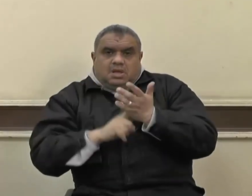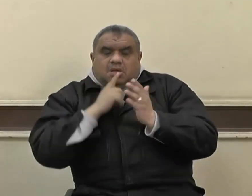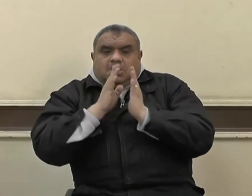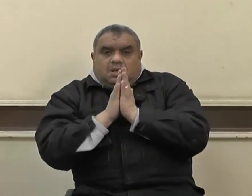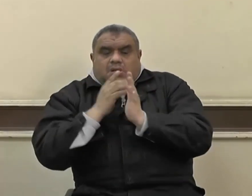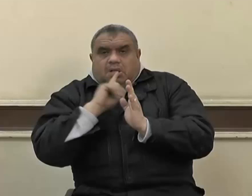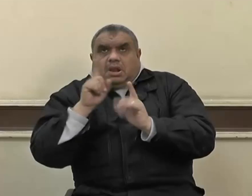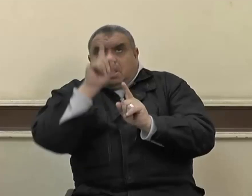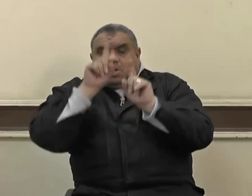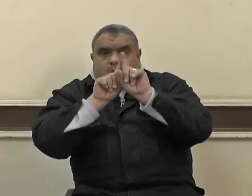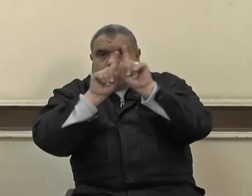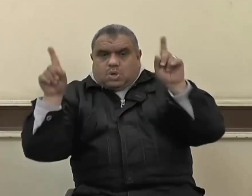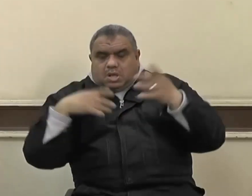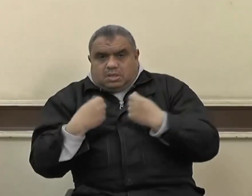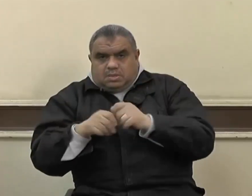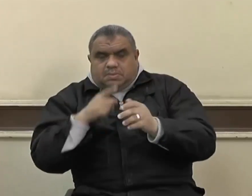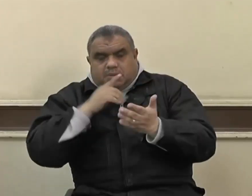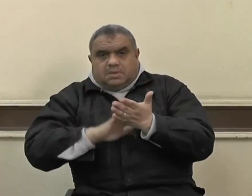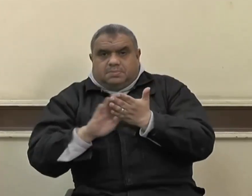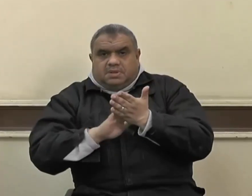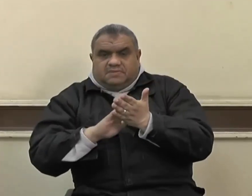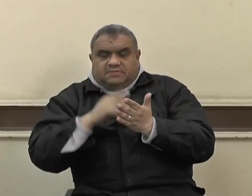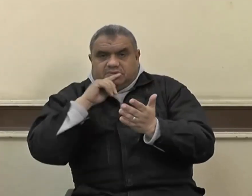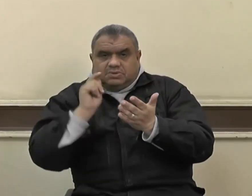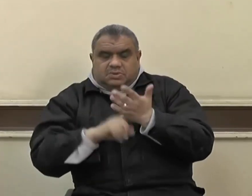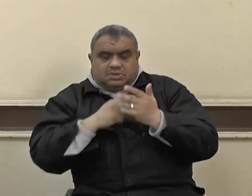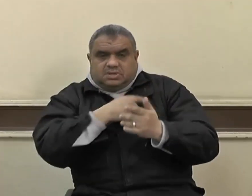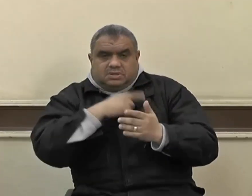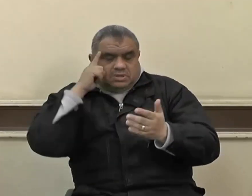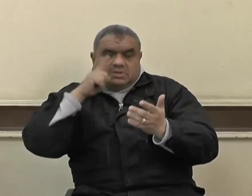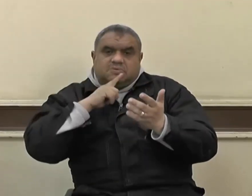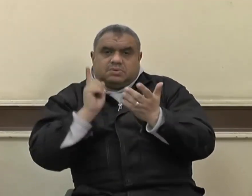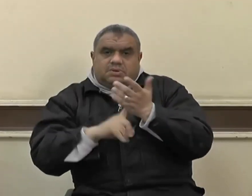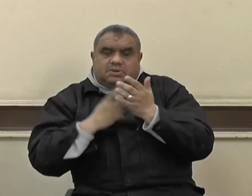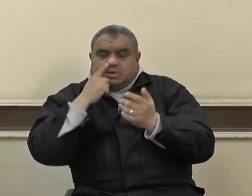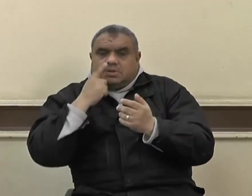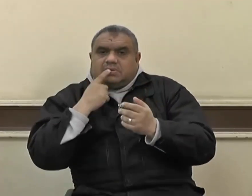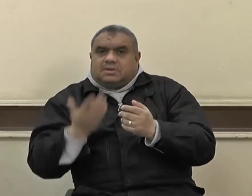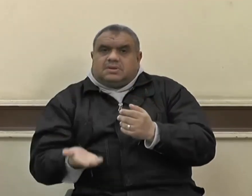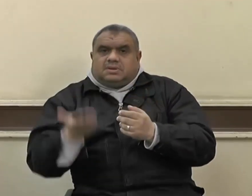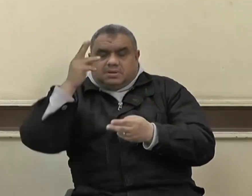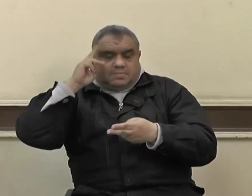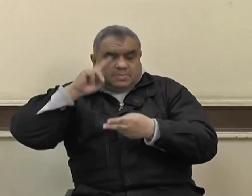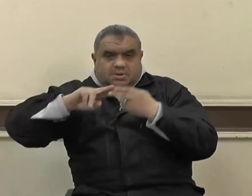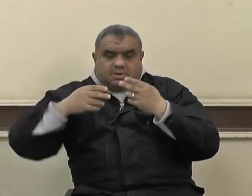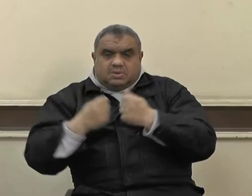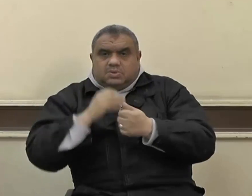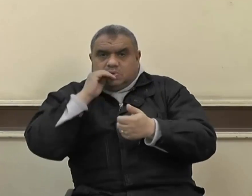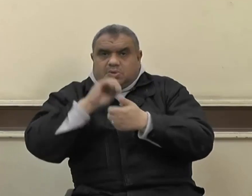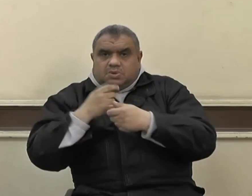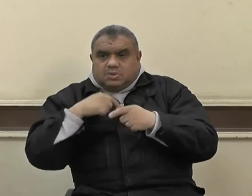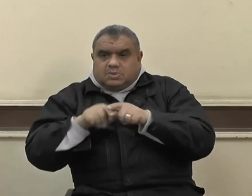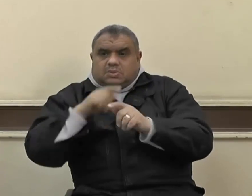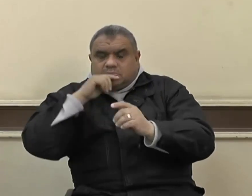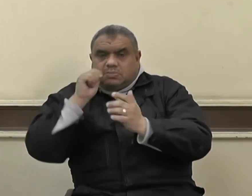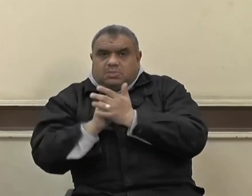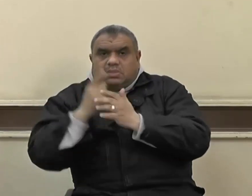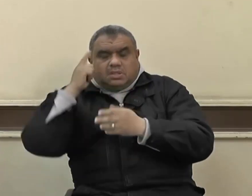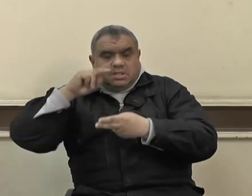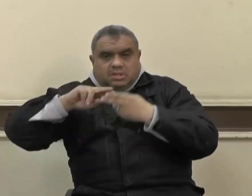عليه وسلم من جهز غازيا في سبيل الله فقد غزى ومن خلف غازيا في أهله بخير فقد